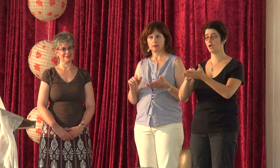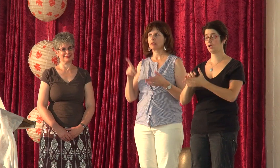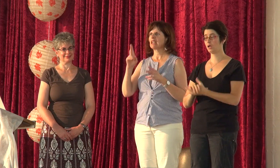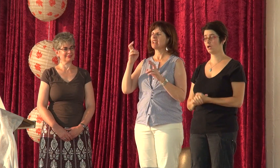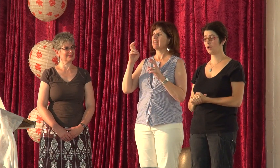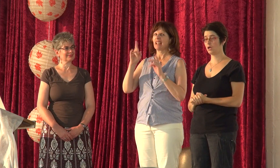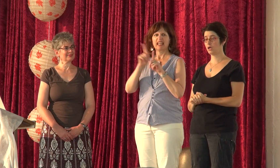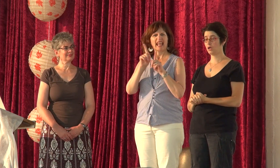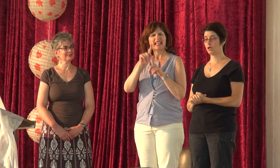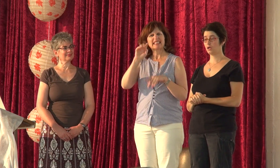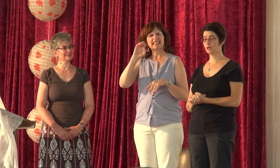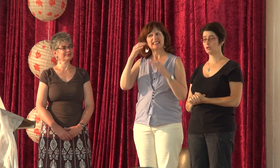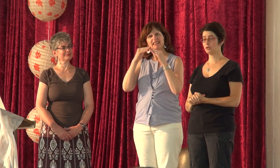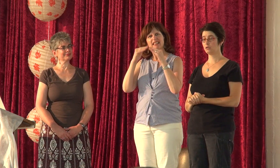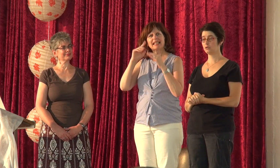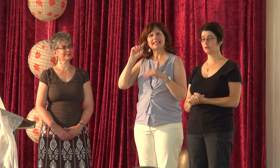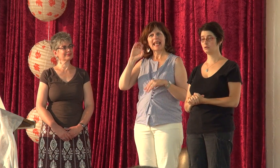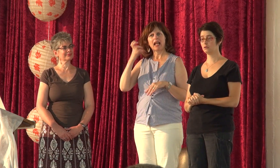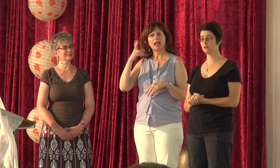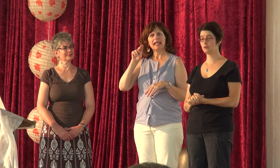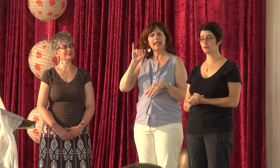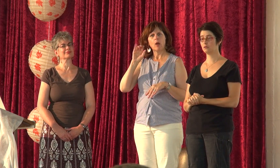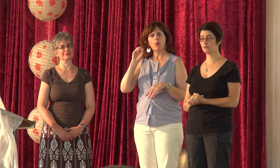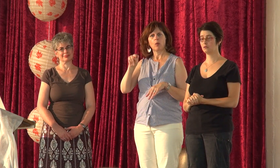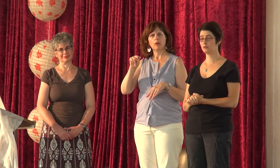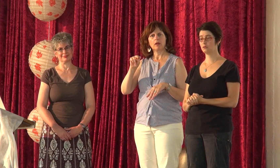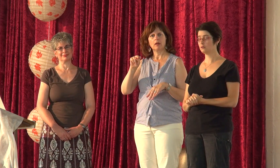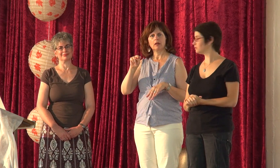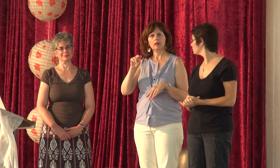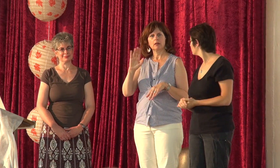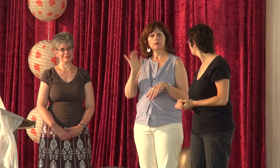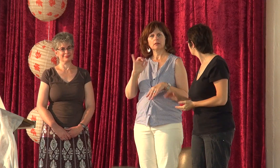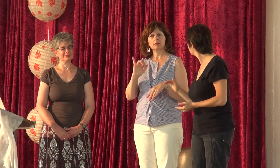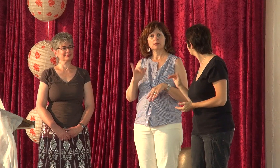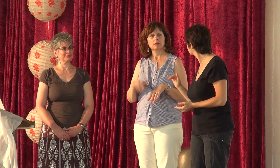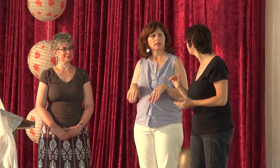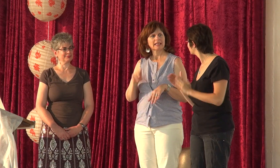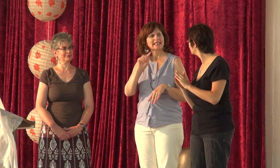ולמדת במכון הטכנולוגי לחירשים ברוצ'סטר